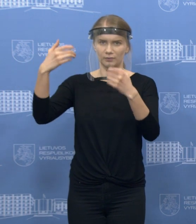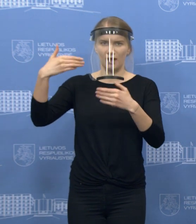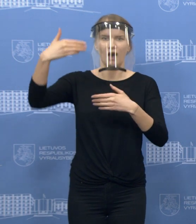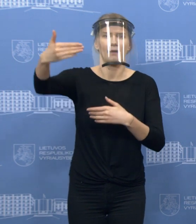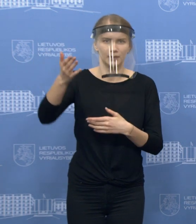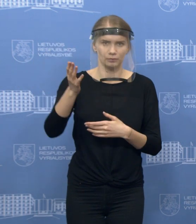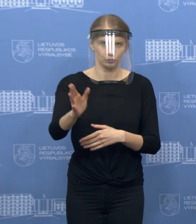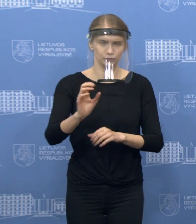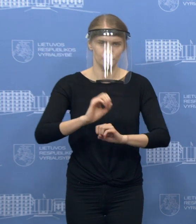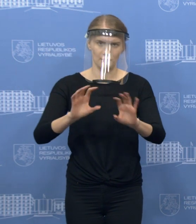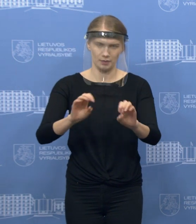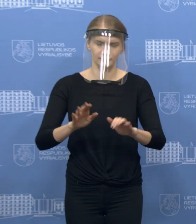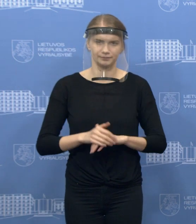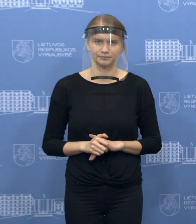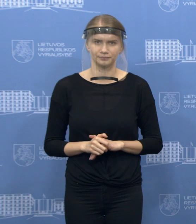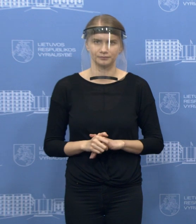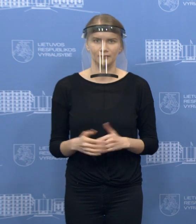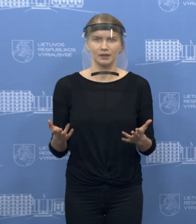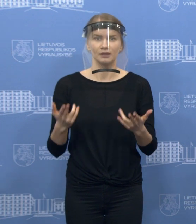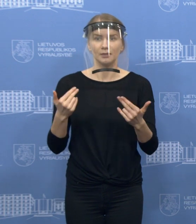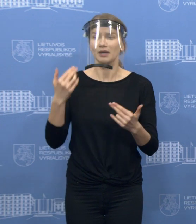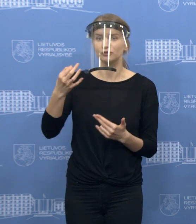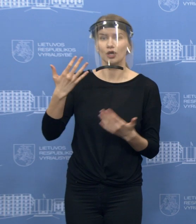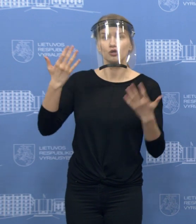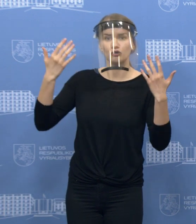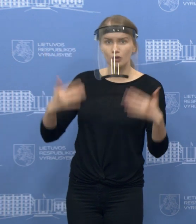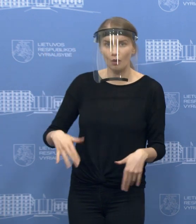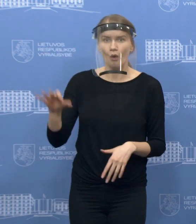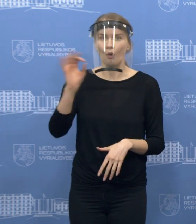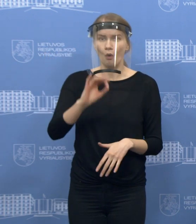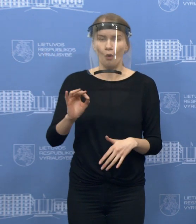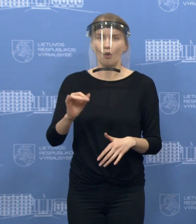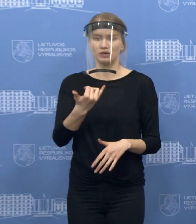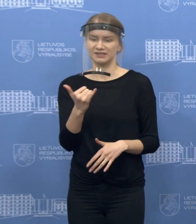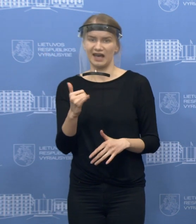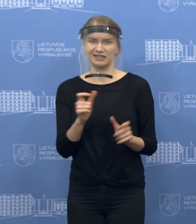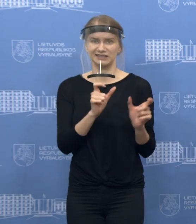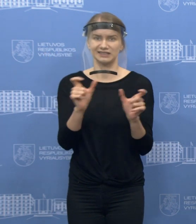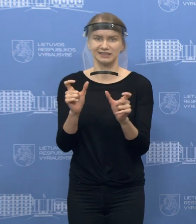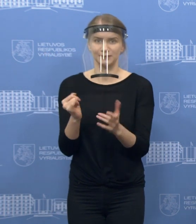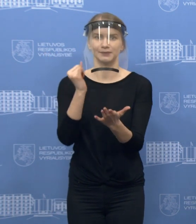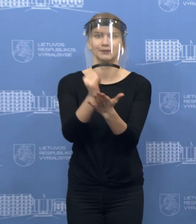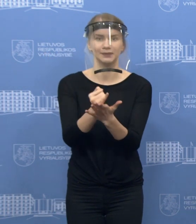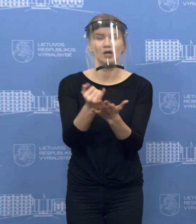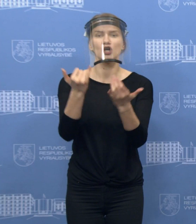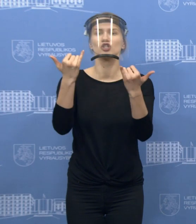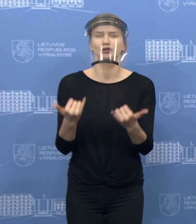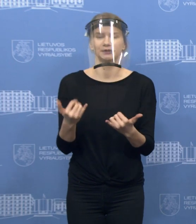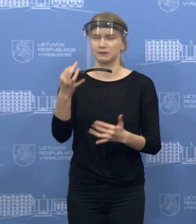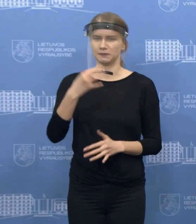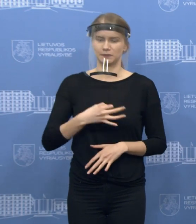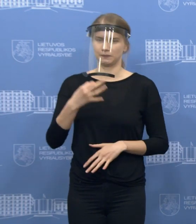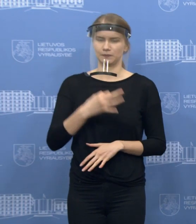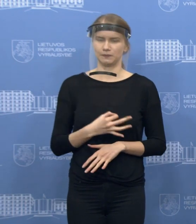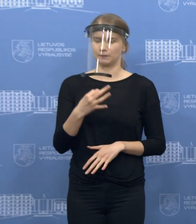yra jau vėlesnis etapas. Taip mes, kaip minėjau, kalbame apie sušvelginimą, bet šitos dienos nutarime dar to tikrai nėra padaryta